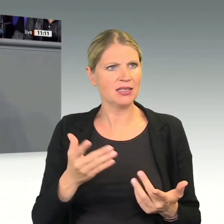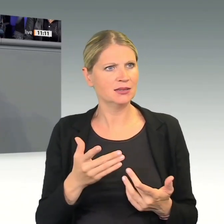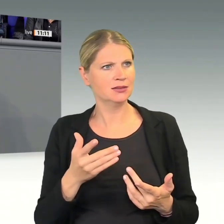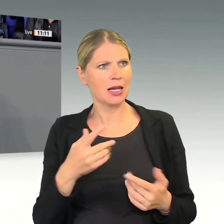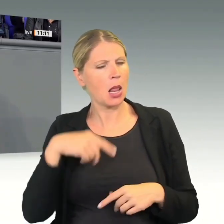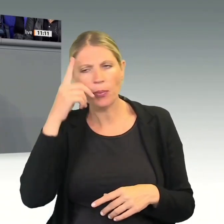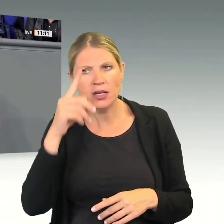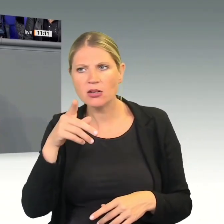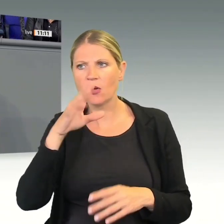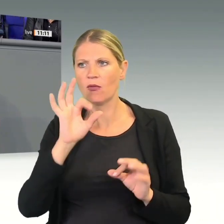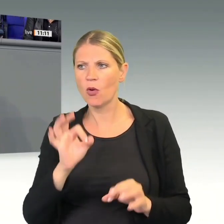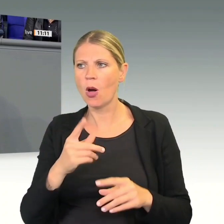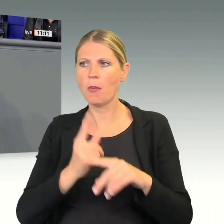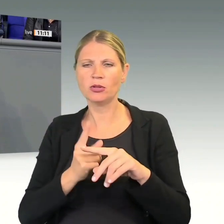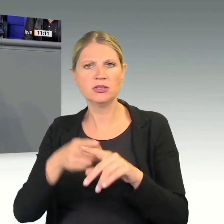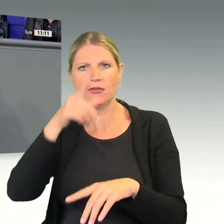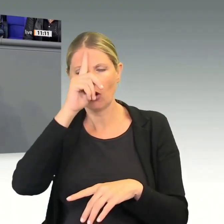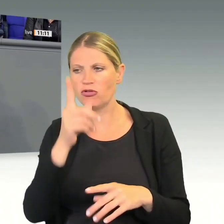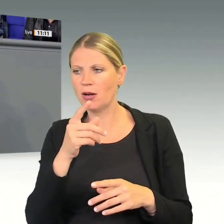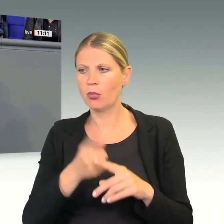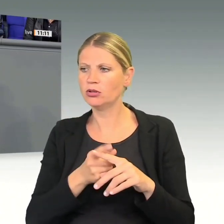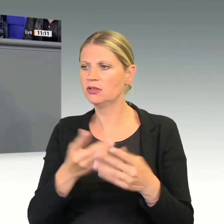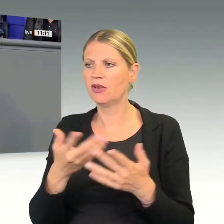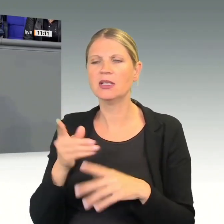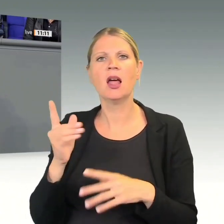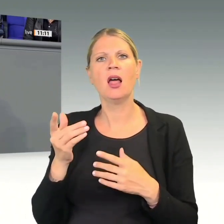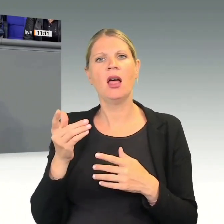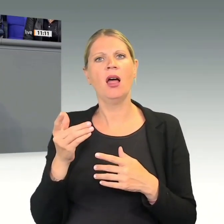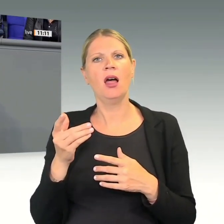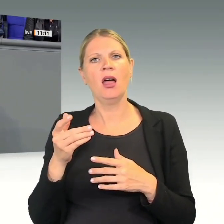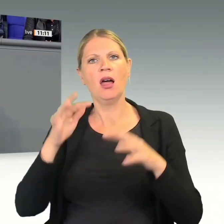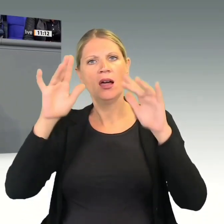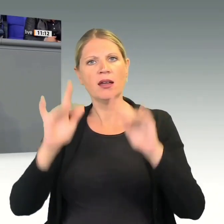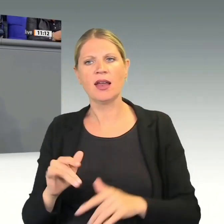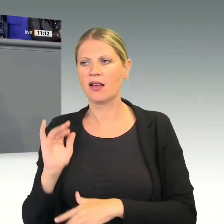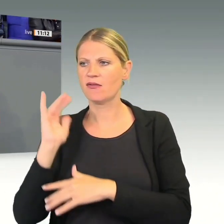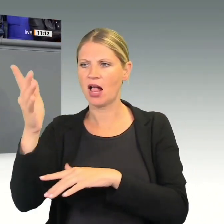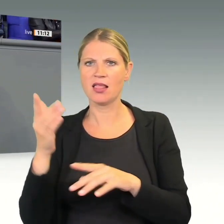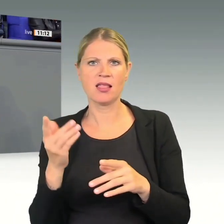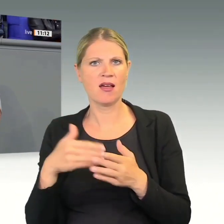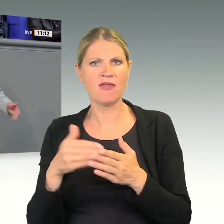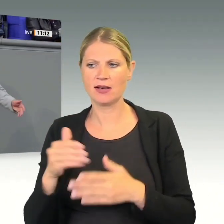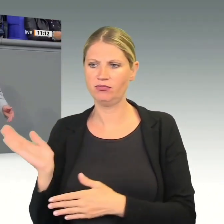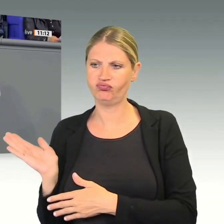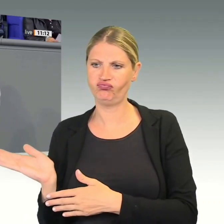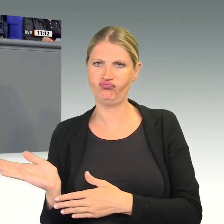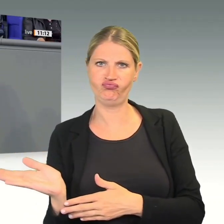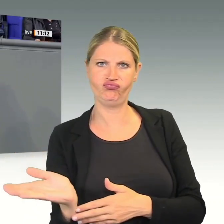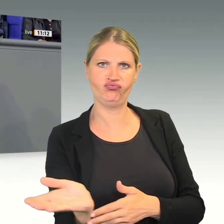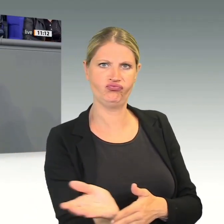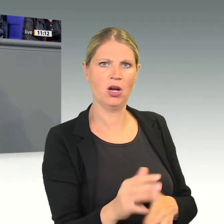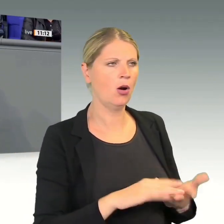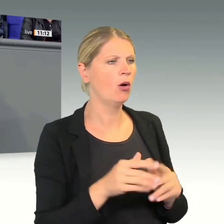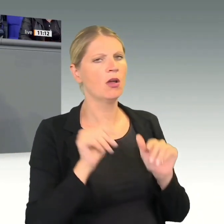abgeholzt wird. Ich glaube nicht, dass es im Interesse Deutschlands ist, wenn die indigene Bevölkerung im Amazonas vertrieben wird. Es ist auch nicht im deutschen